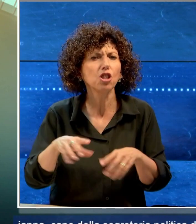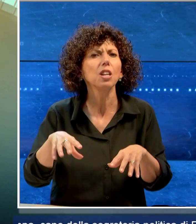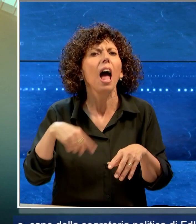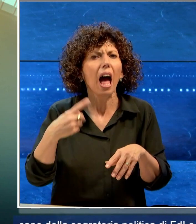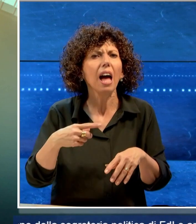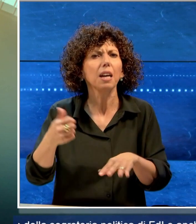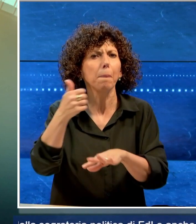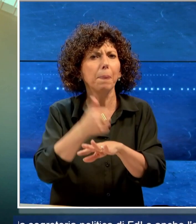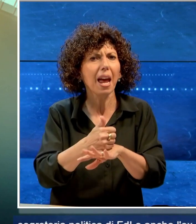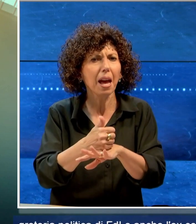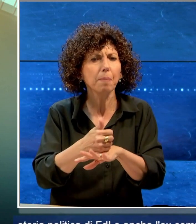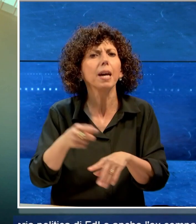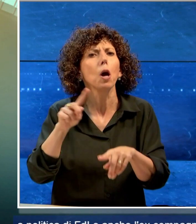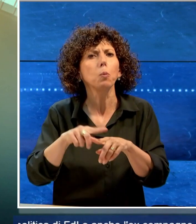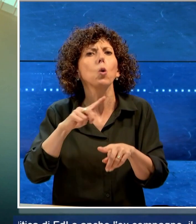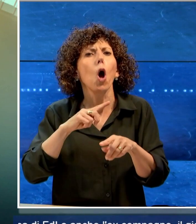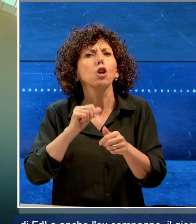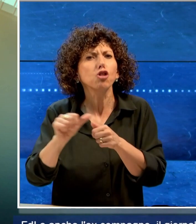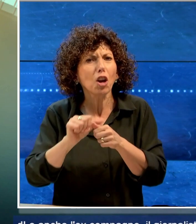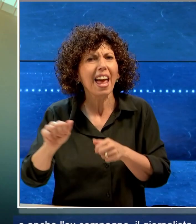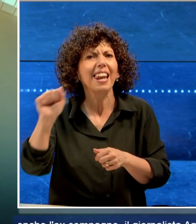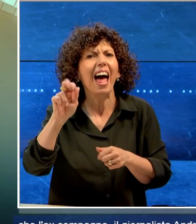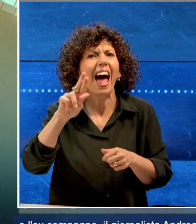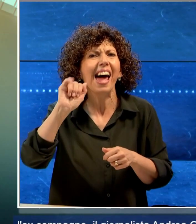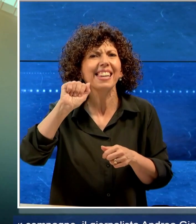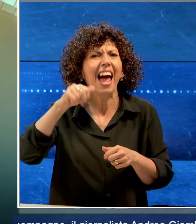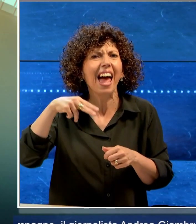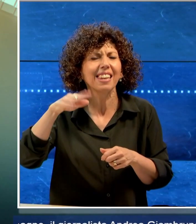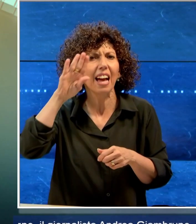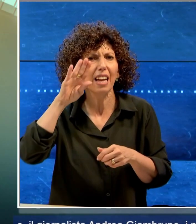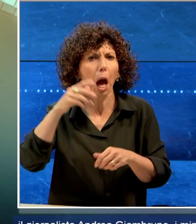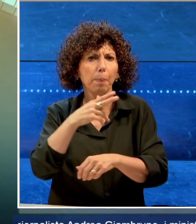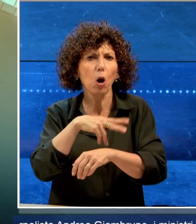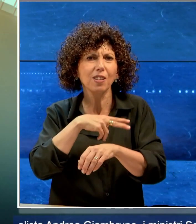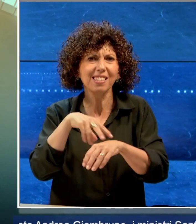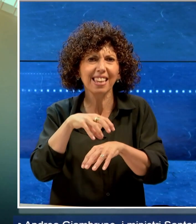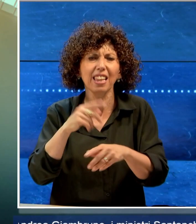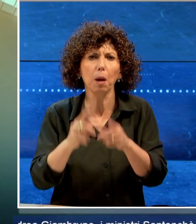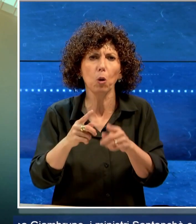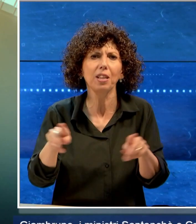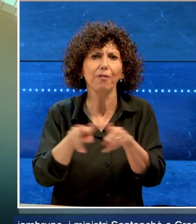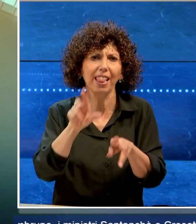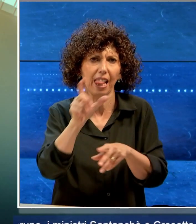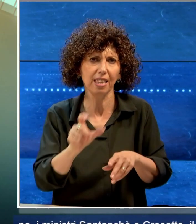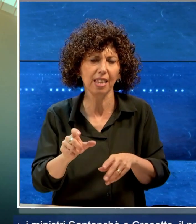dalla Premier e sua sorella Arianna, capo della segreteria politica di Fratelli d'Italia.